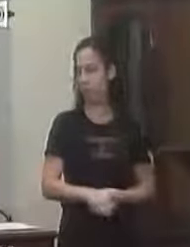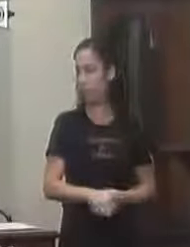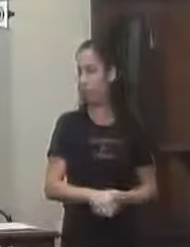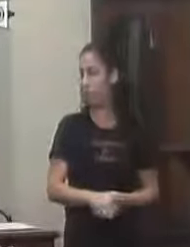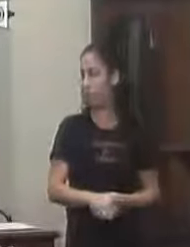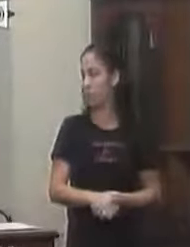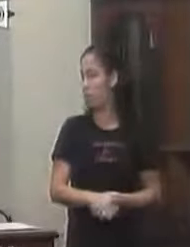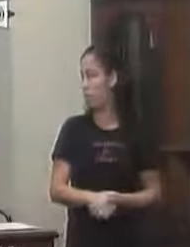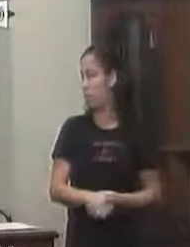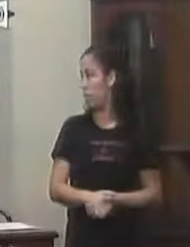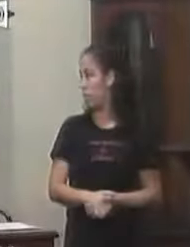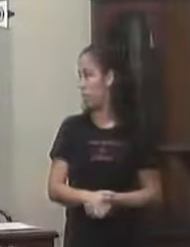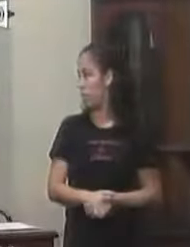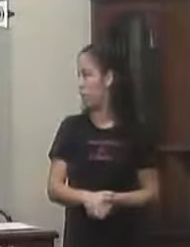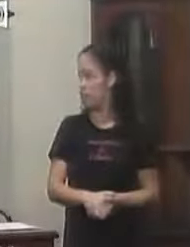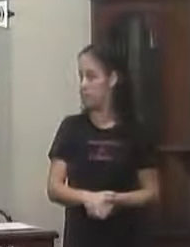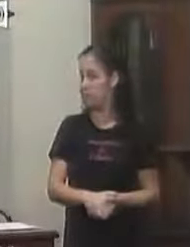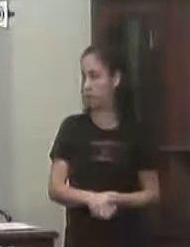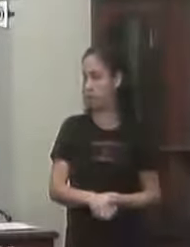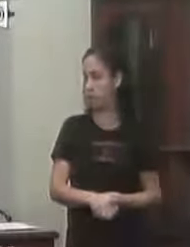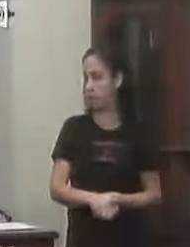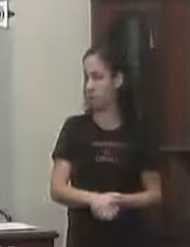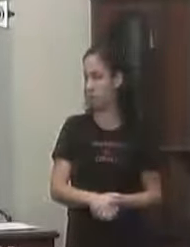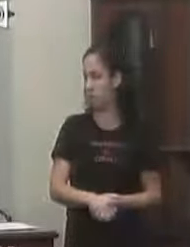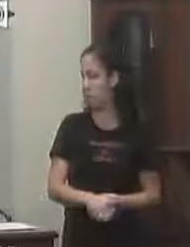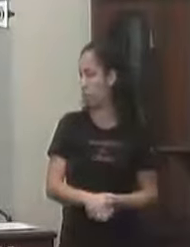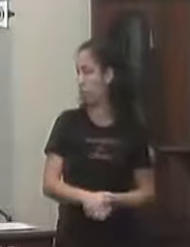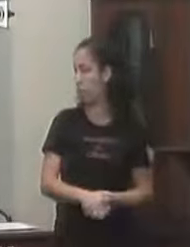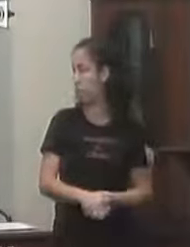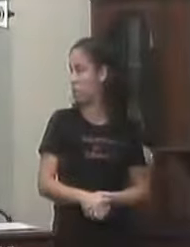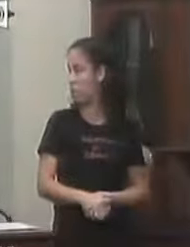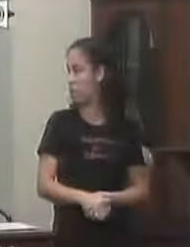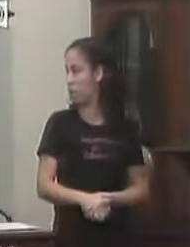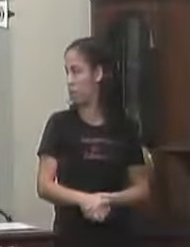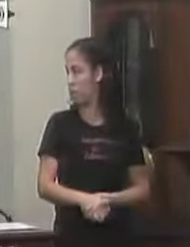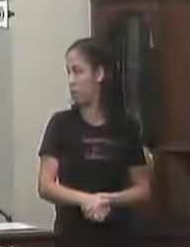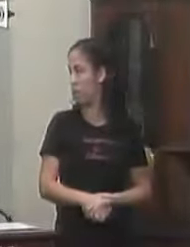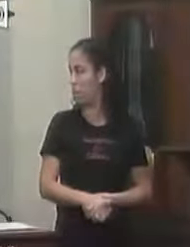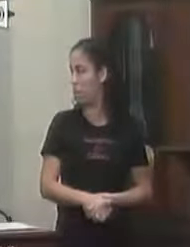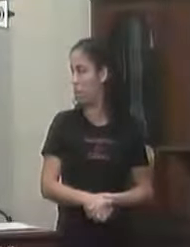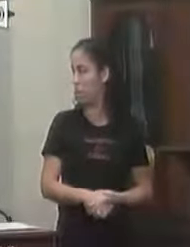Não O parecer Da comissão